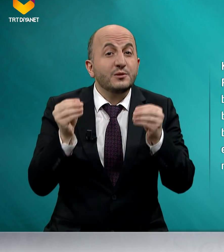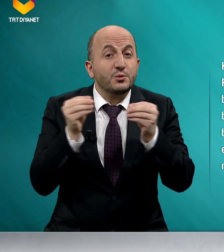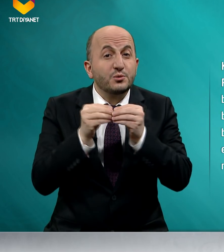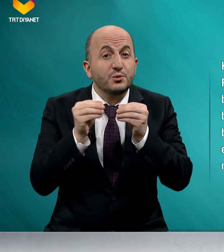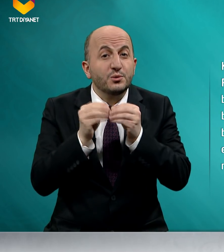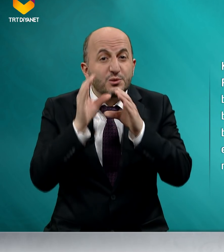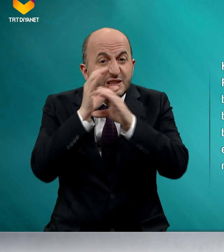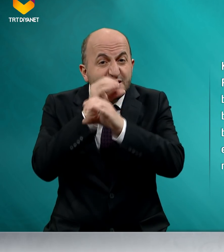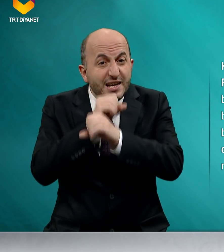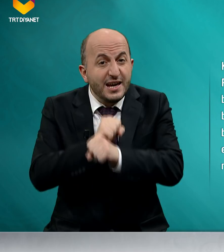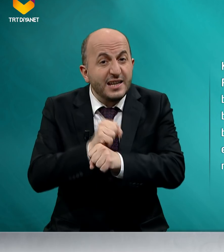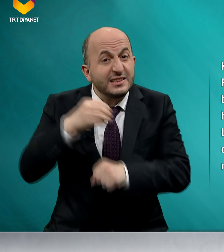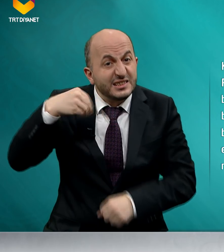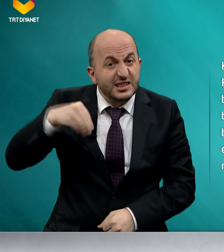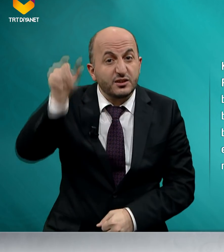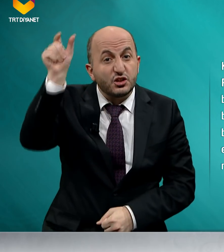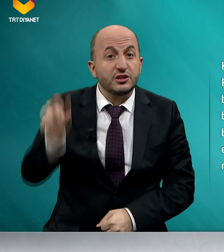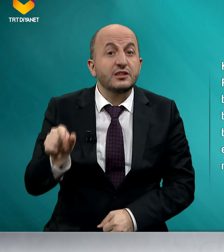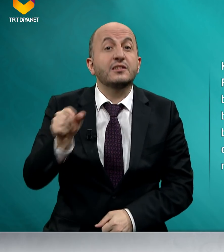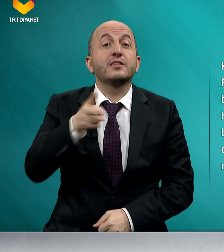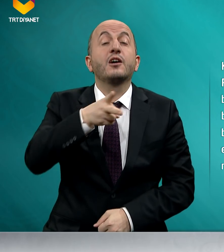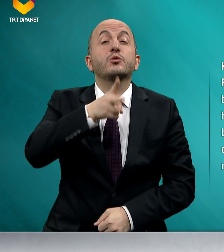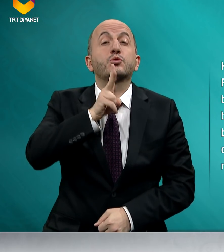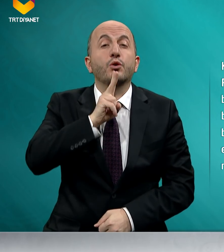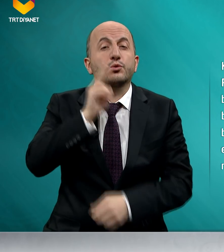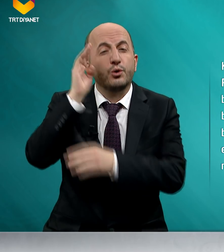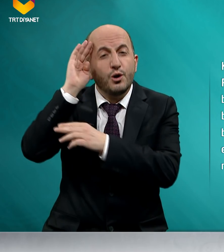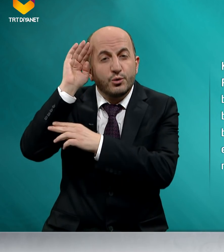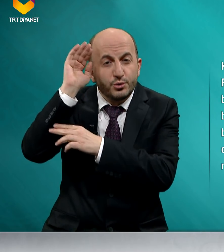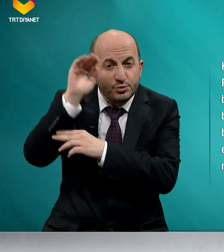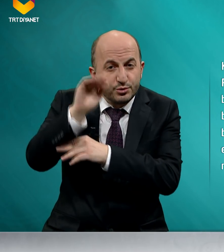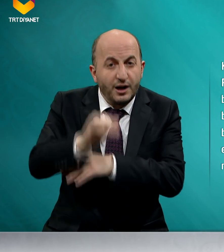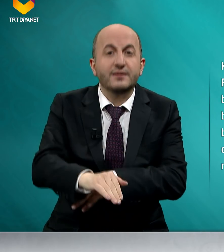kusurunu gizleyen satıcının sonu hüsrandır.